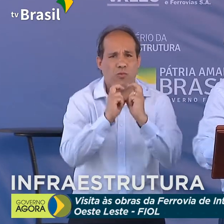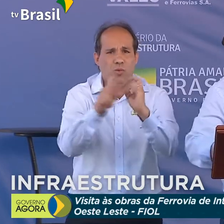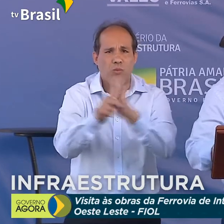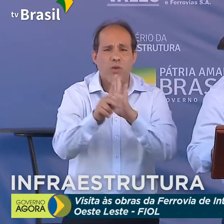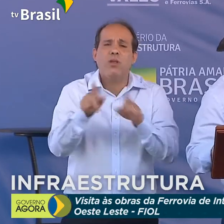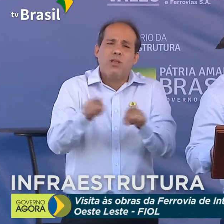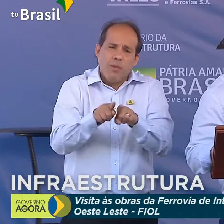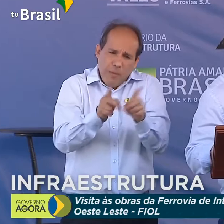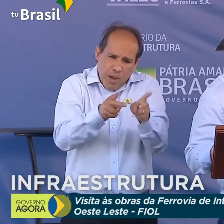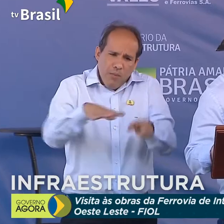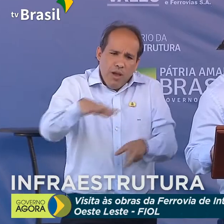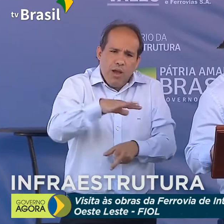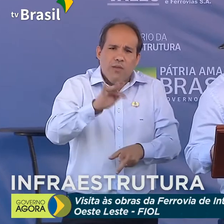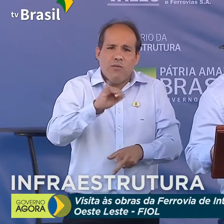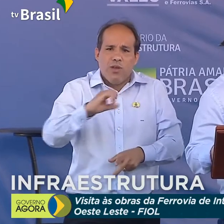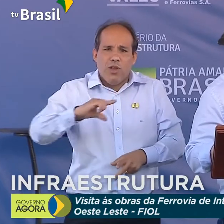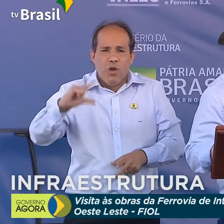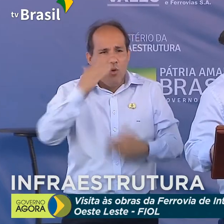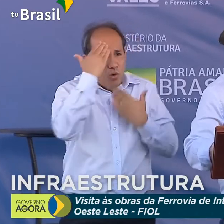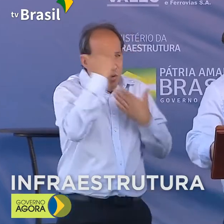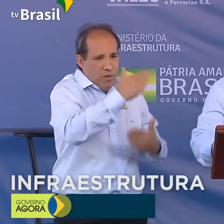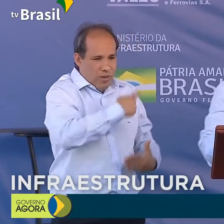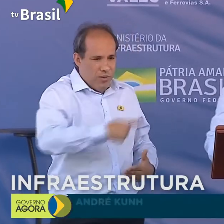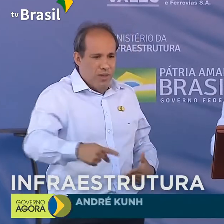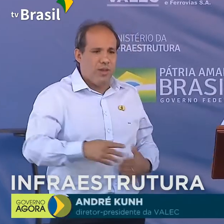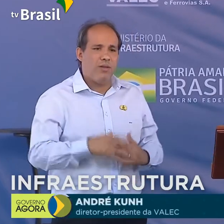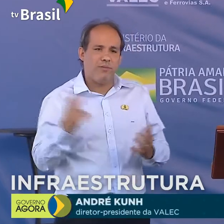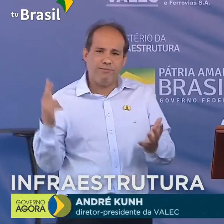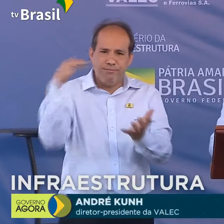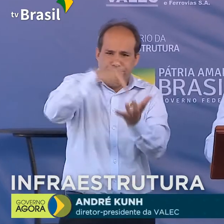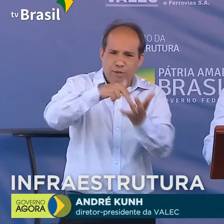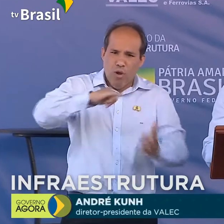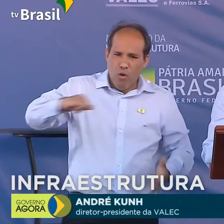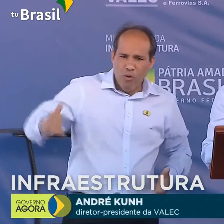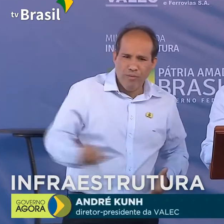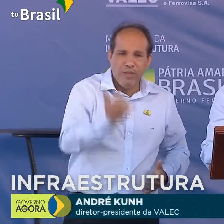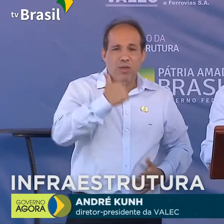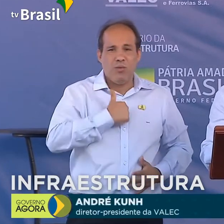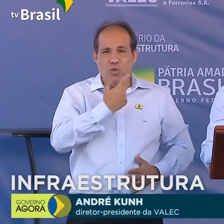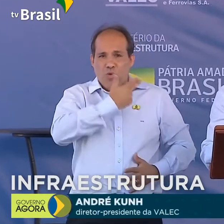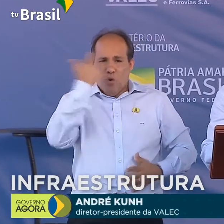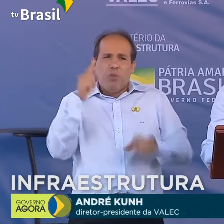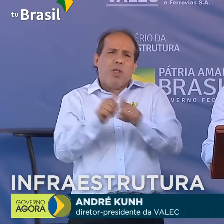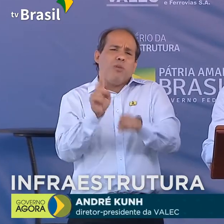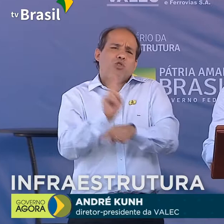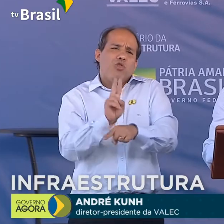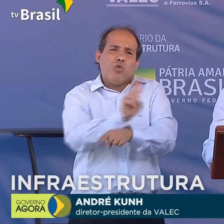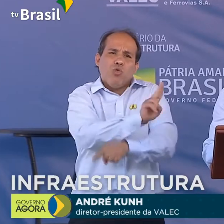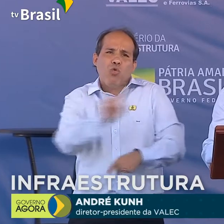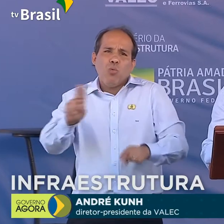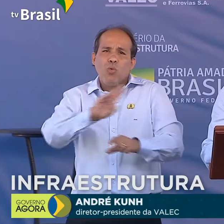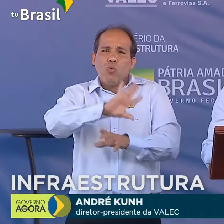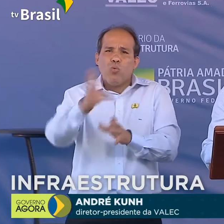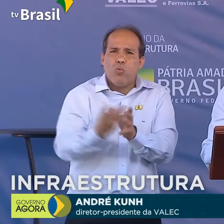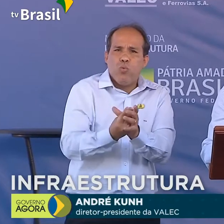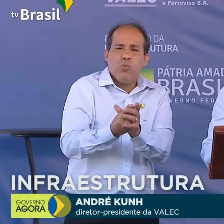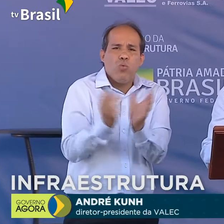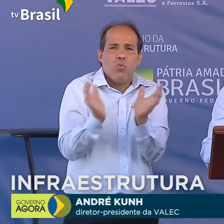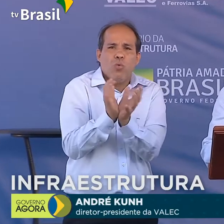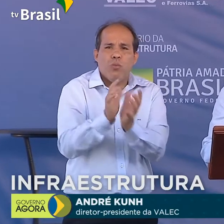a FIOL. Presidente, muito obrigado por essa oportunidade, não só em meu nome, mas em nome de todos os integrantes da Valec.